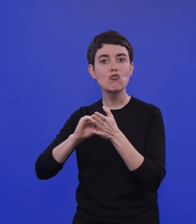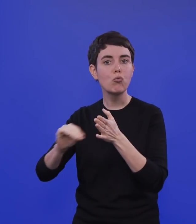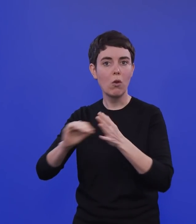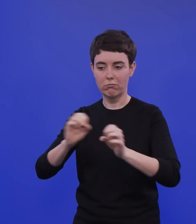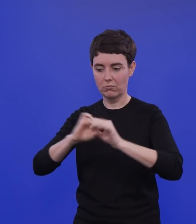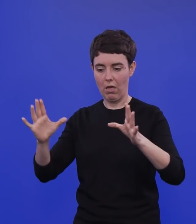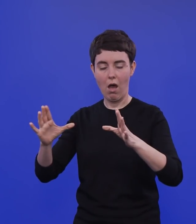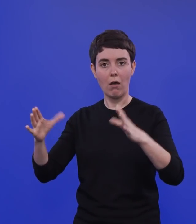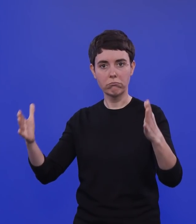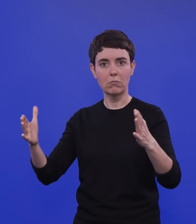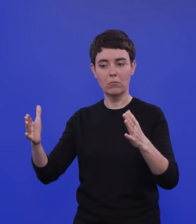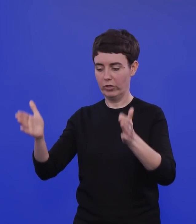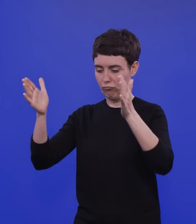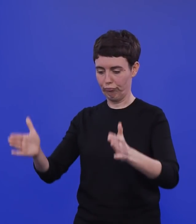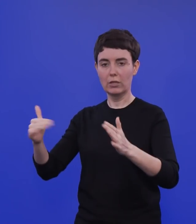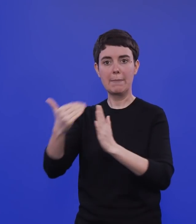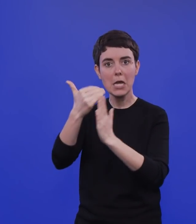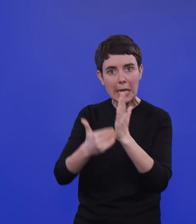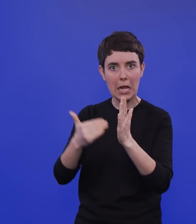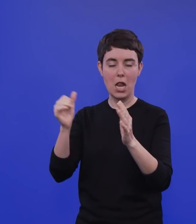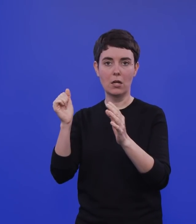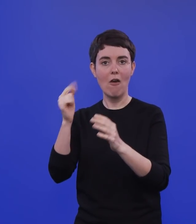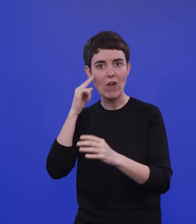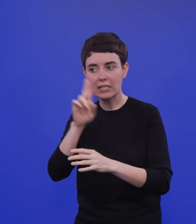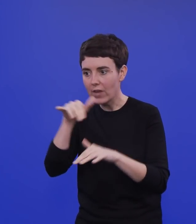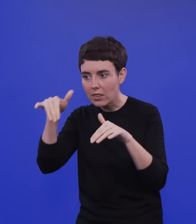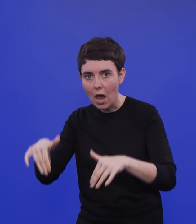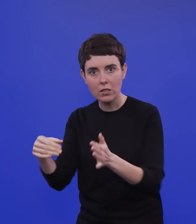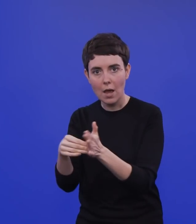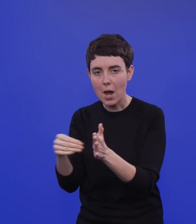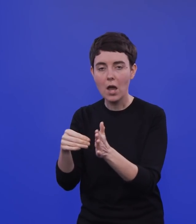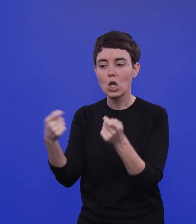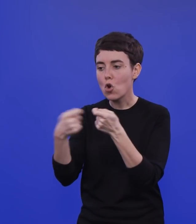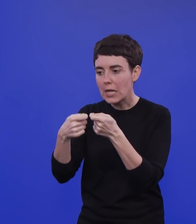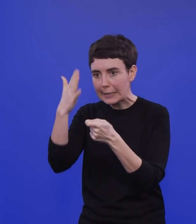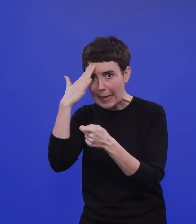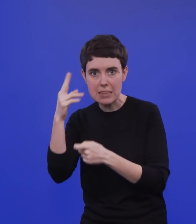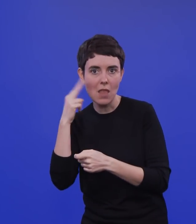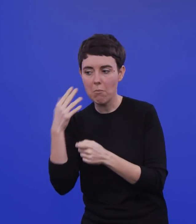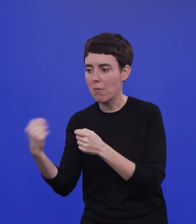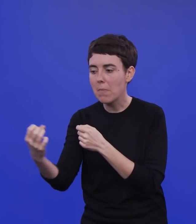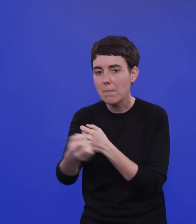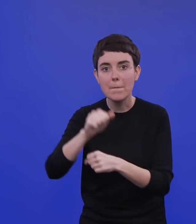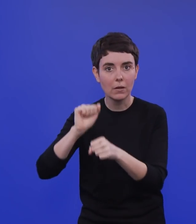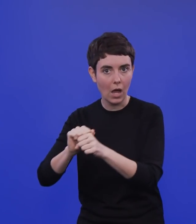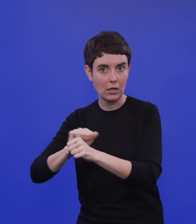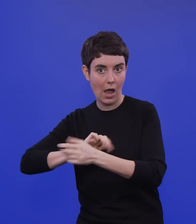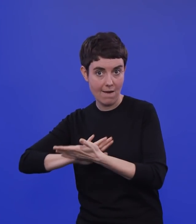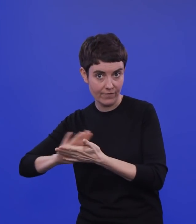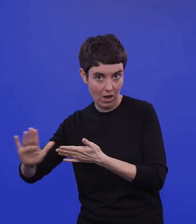Einheit. Da gibt es Regeln und Erfassbarkeit. Wie ist das vielleicht in anderen Bereichen des Erwachsenenlebens, der Arbeitsstätten und